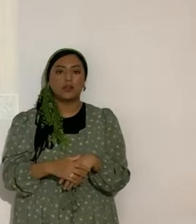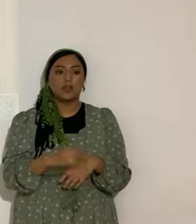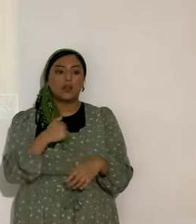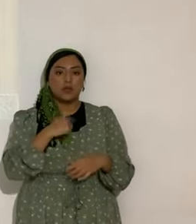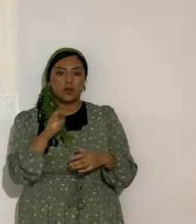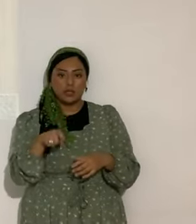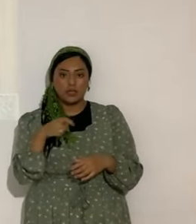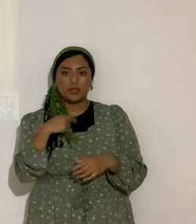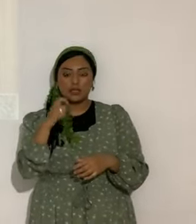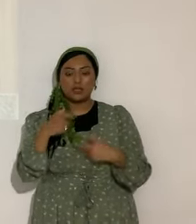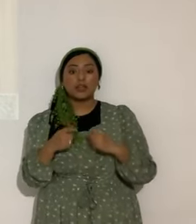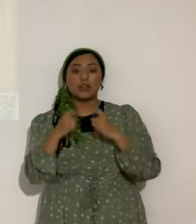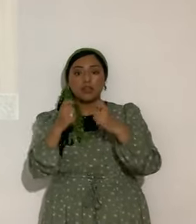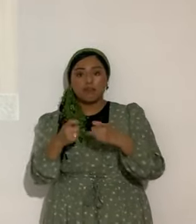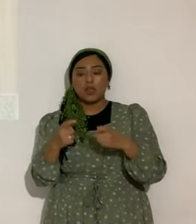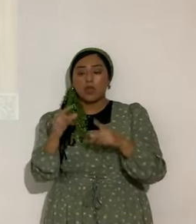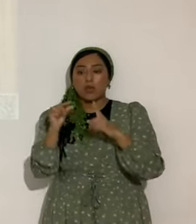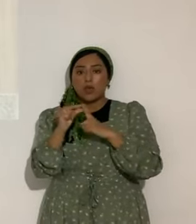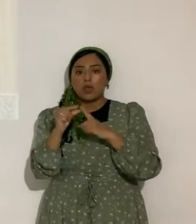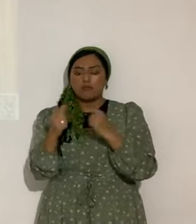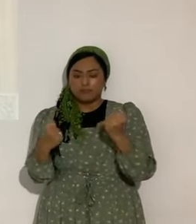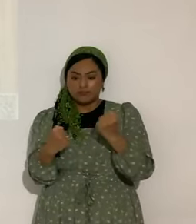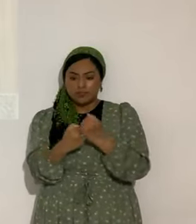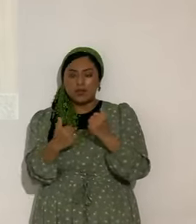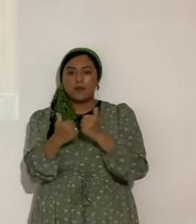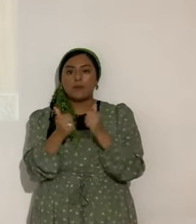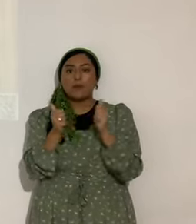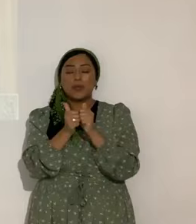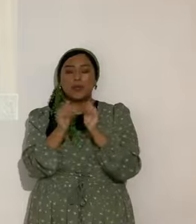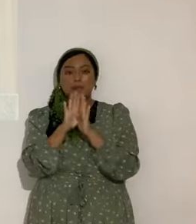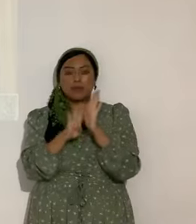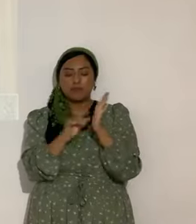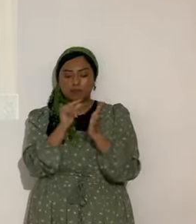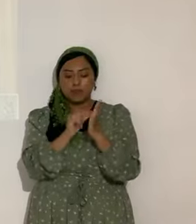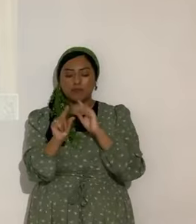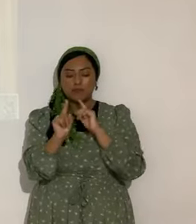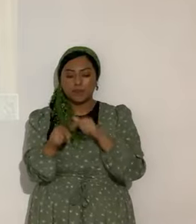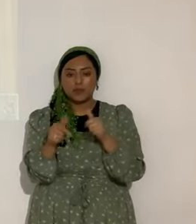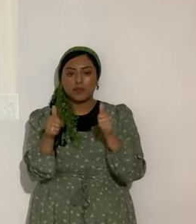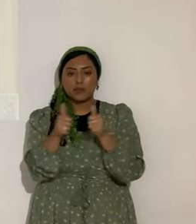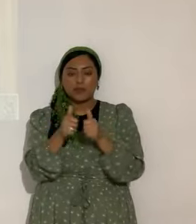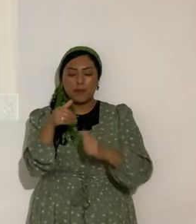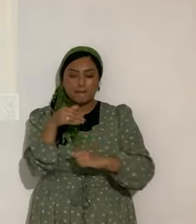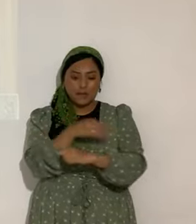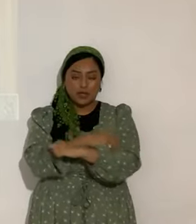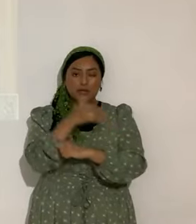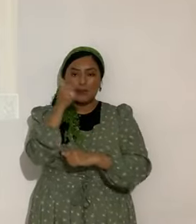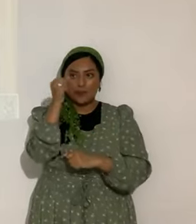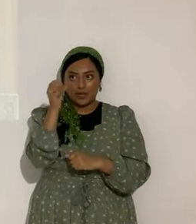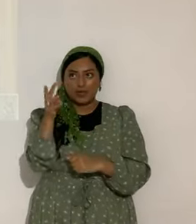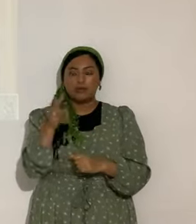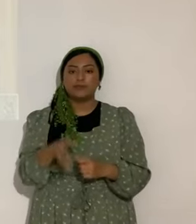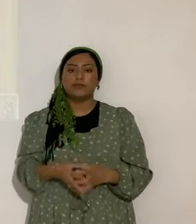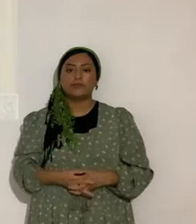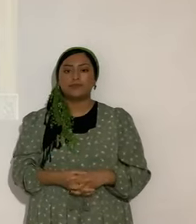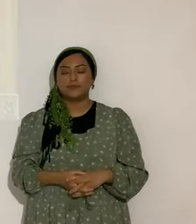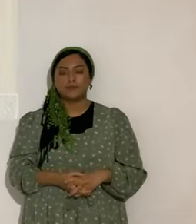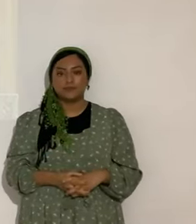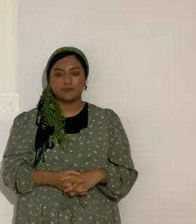palabras de aliento y dar con citas de la Biblia y demás, las respuestas en el nombre bendito y poderoso de Yeshua Mashiach. ¿Y ya